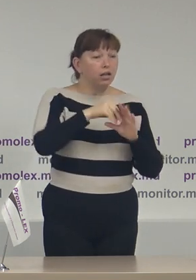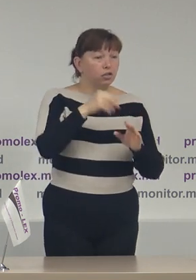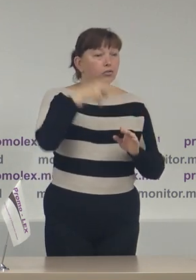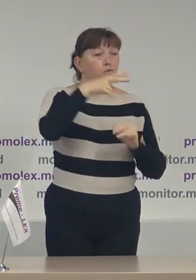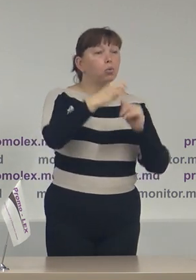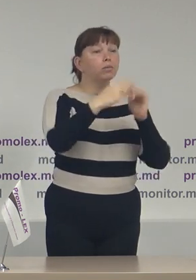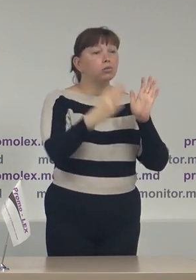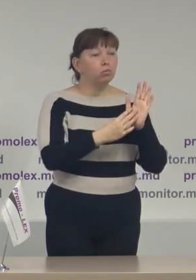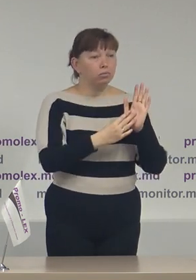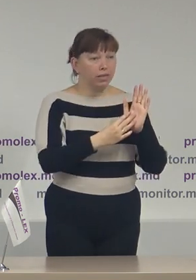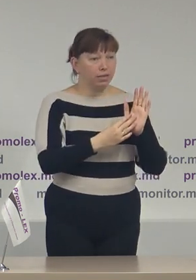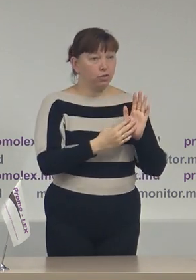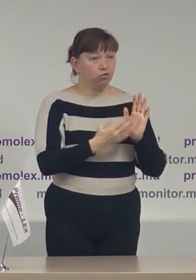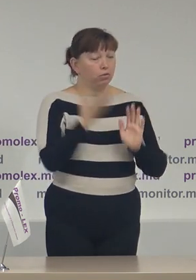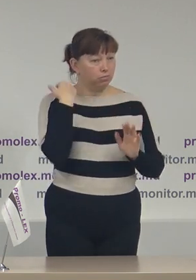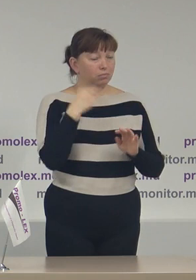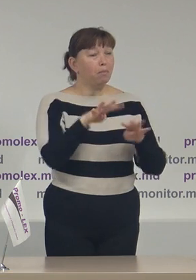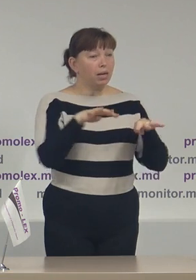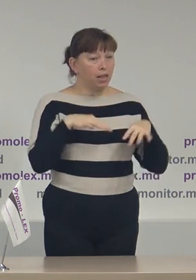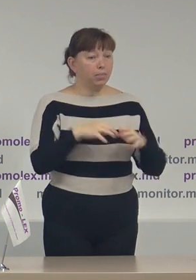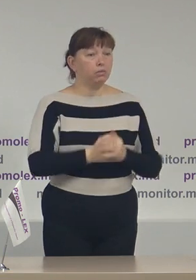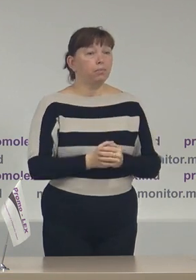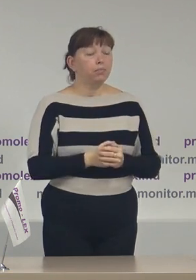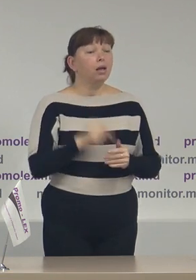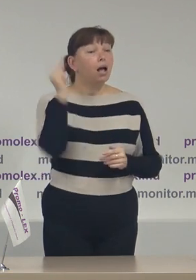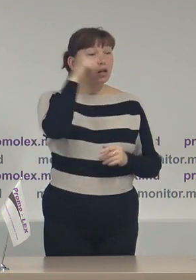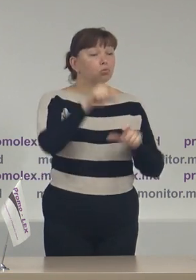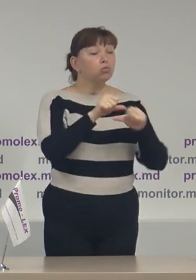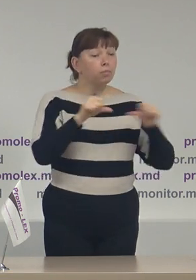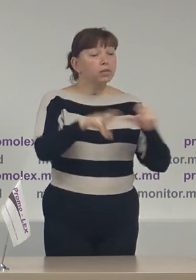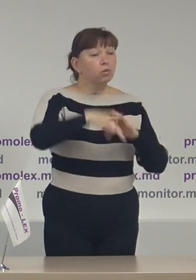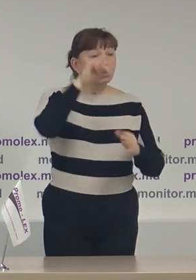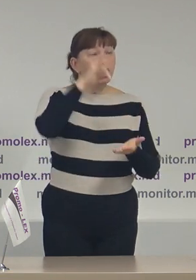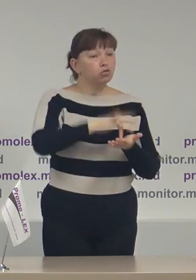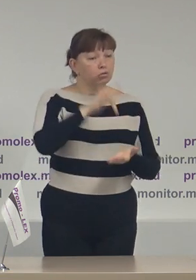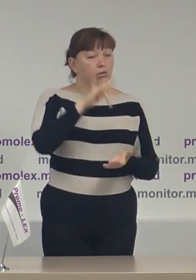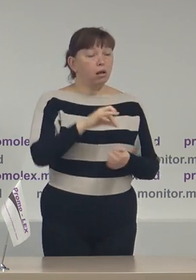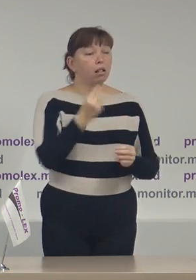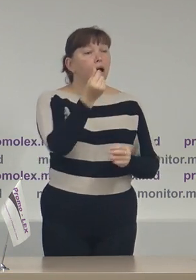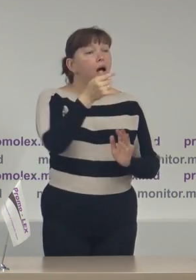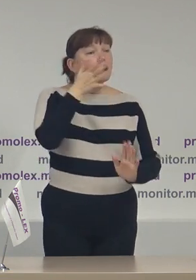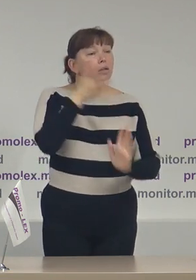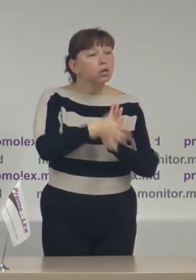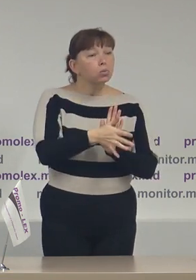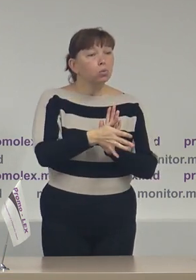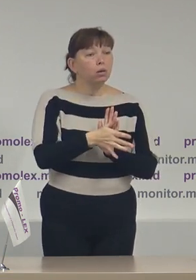2019. Atunci, Comisia Electorală Centrală a cheltuit